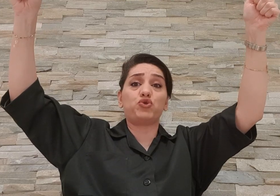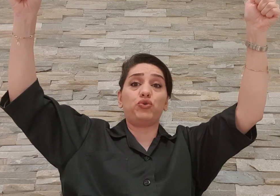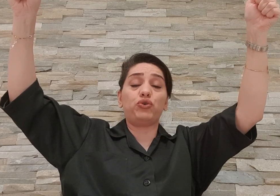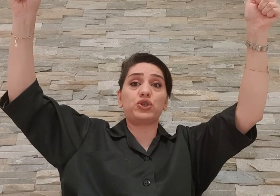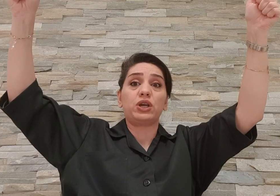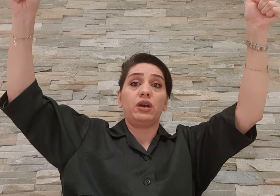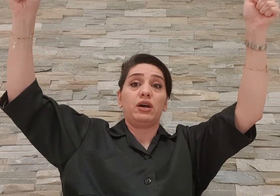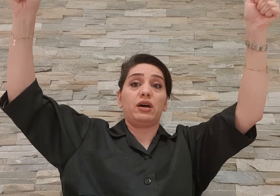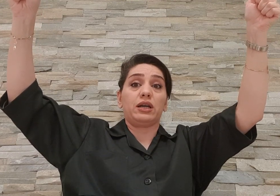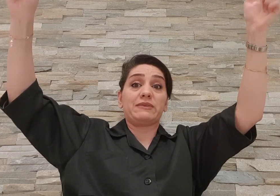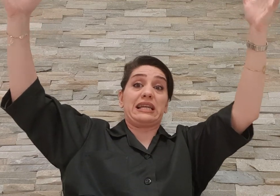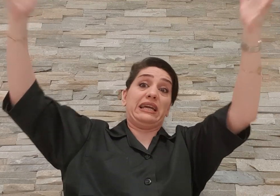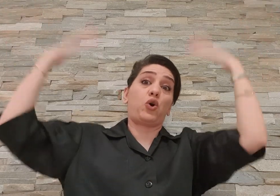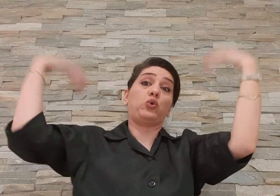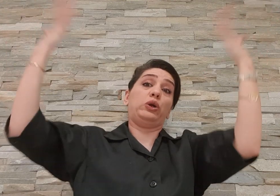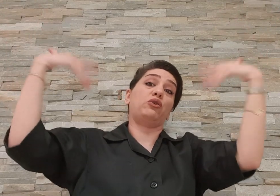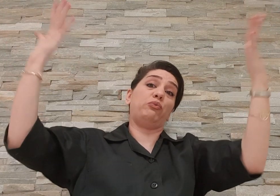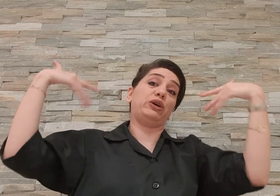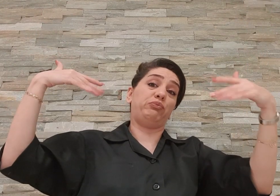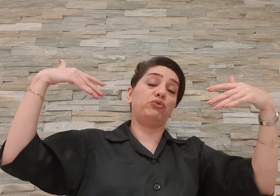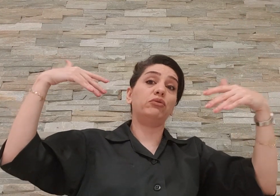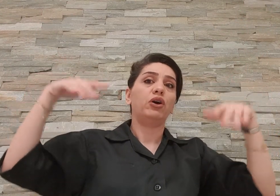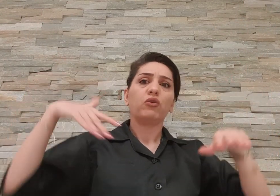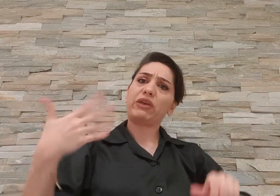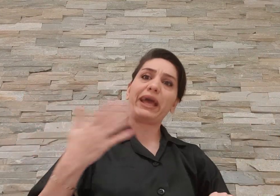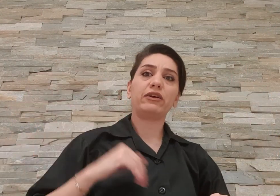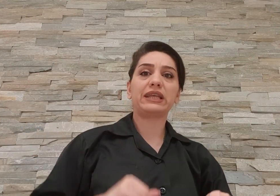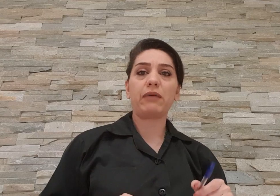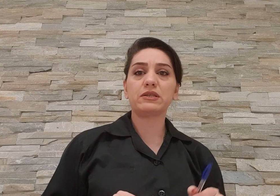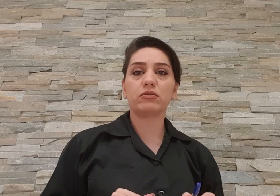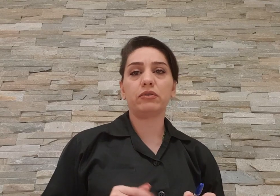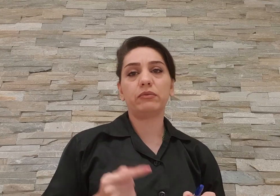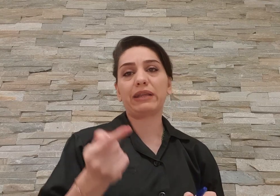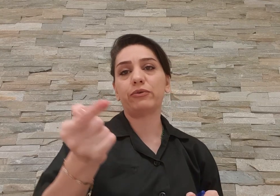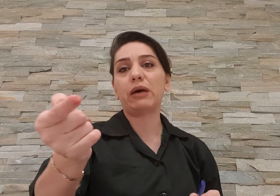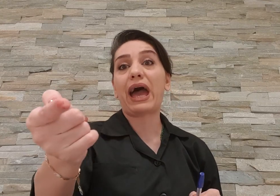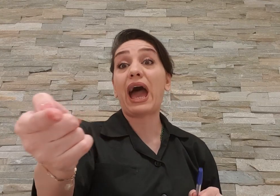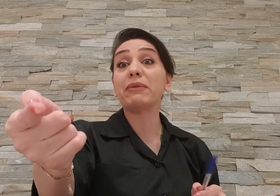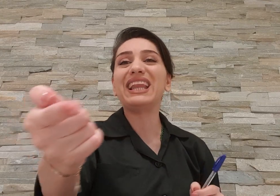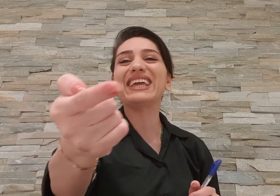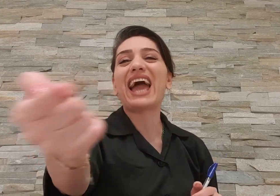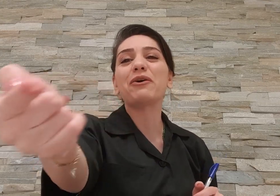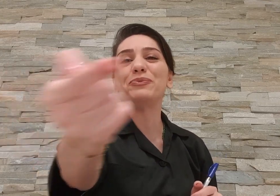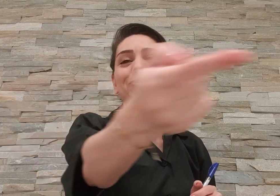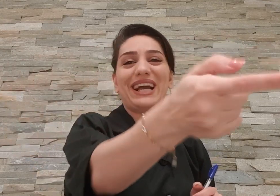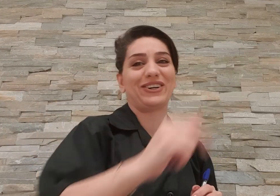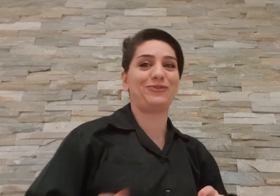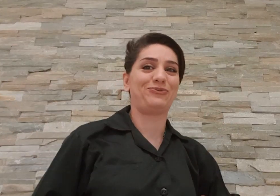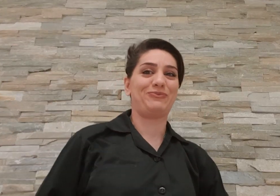جلوش که مثلا این خاک و این ها رو بیاد بیرون خودم نه اینا رو تمیز کن بعد خوردم به همین لنگ همین بیل بیلک ها که تو فیلم